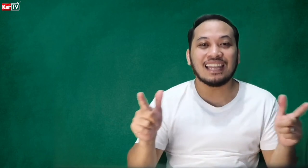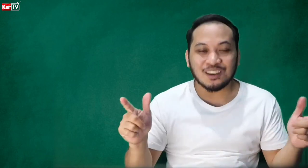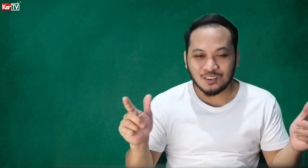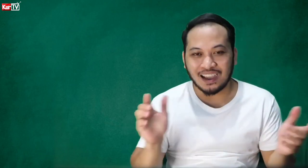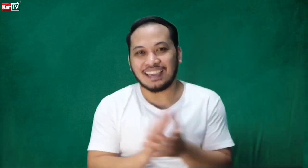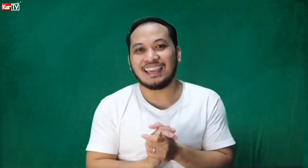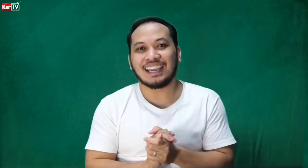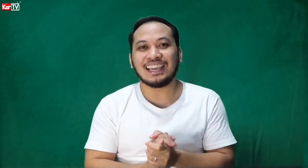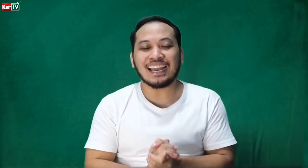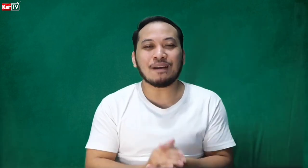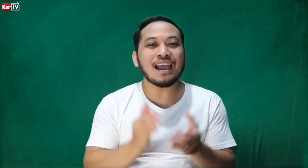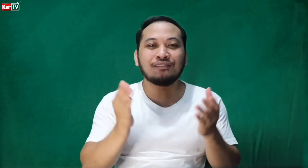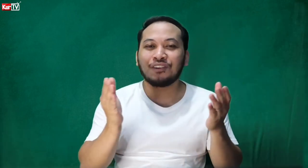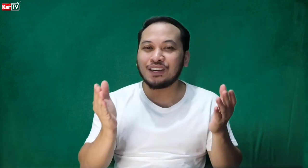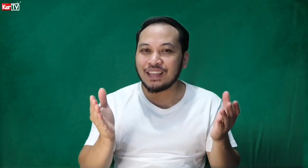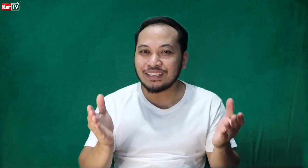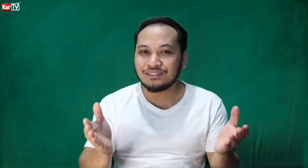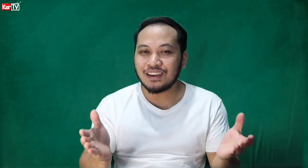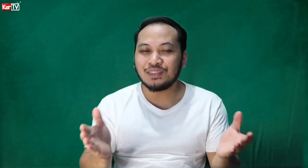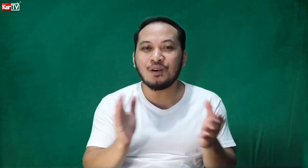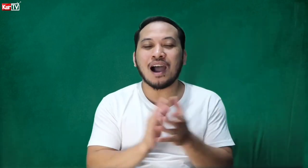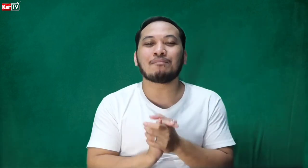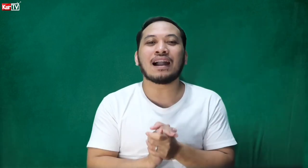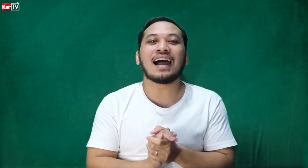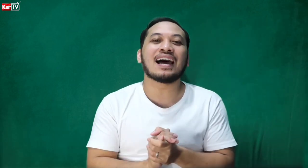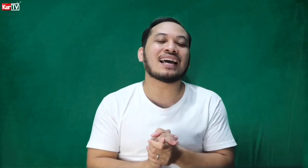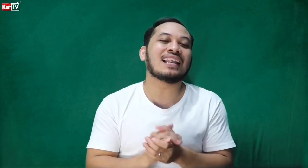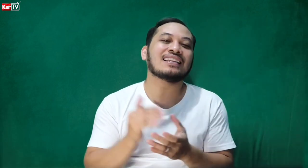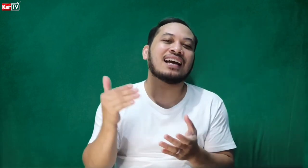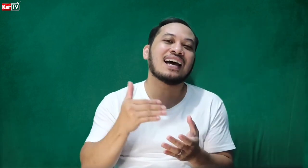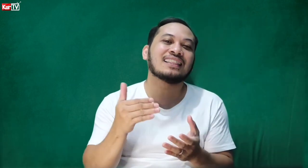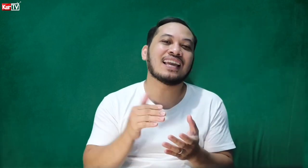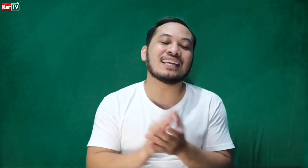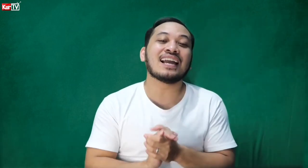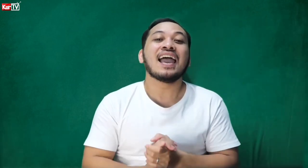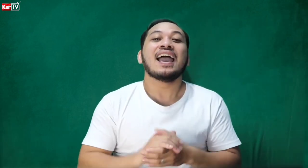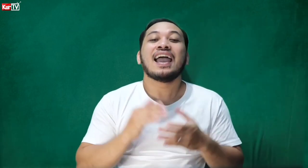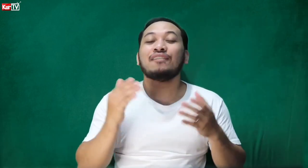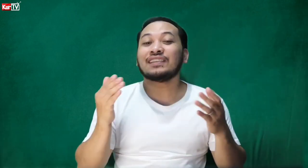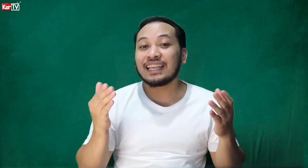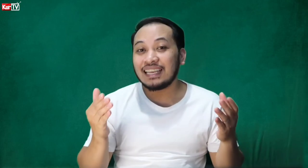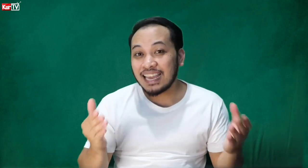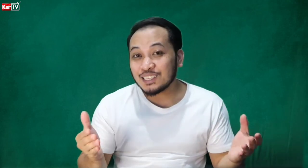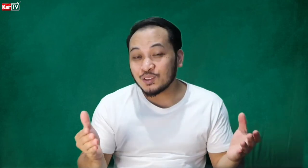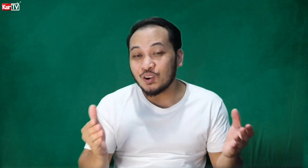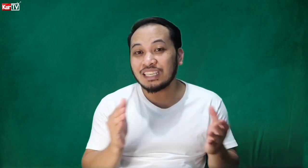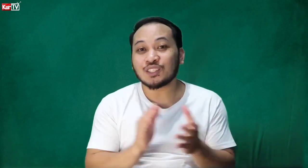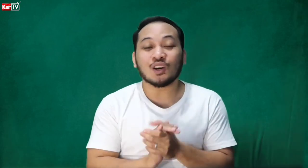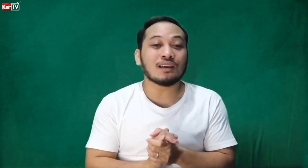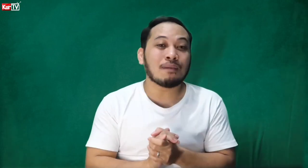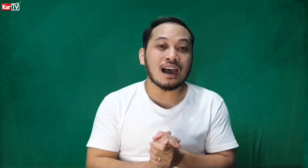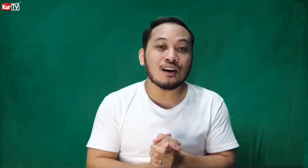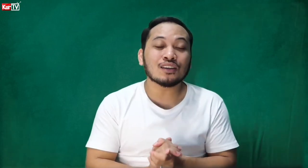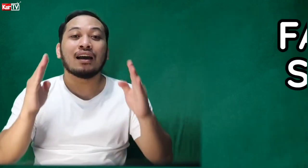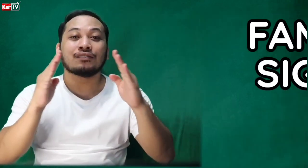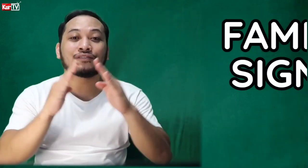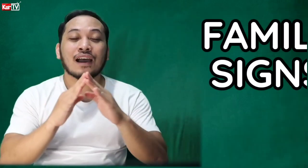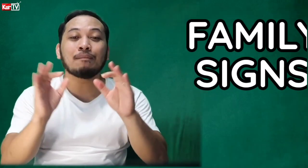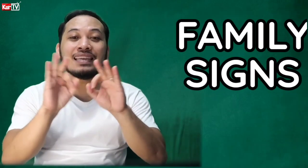lenguhae. Kaya naman, for today's video, ang pag-aaralan nga natin, FSL lesson, it's all about family